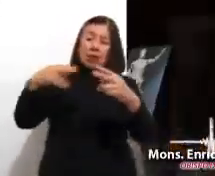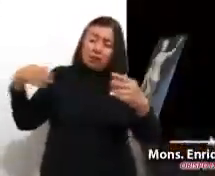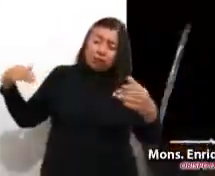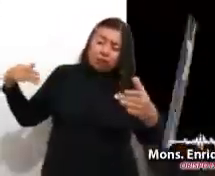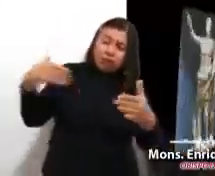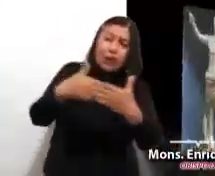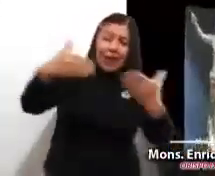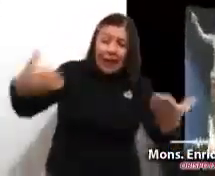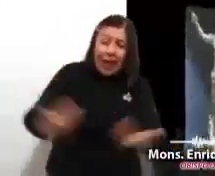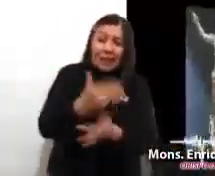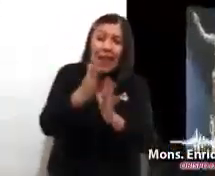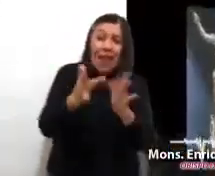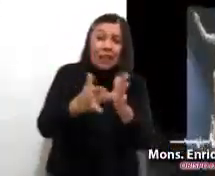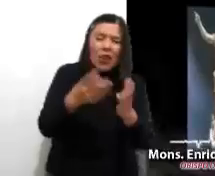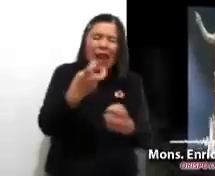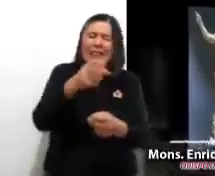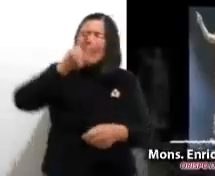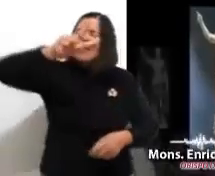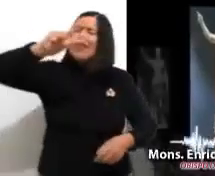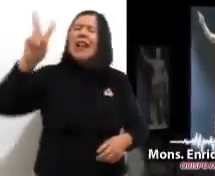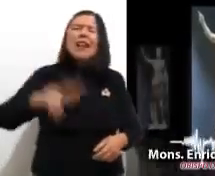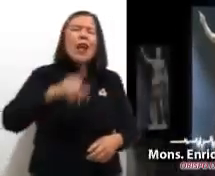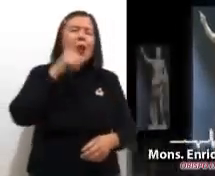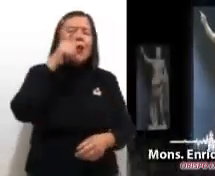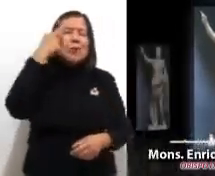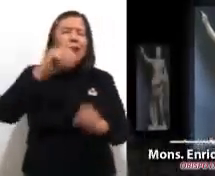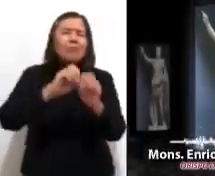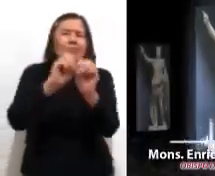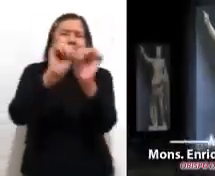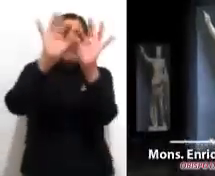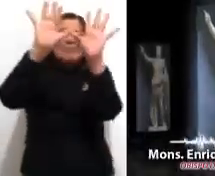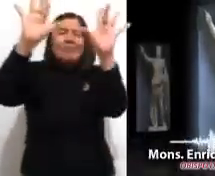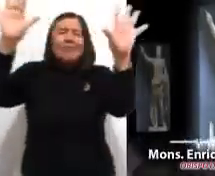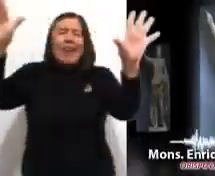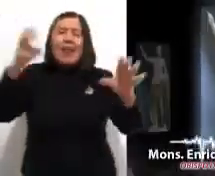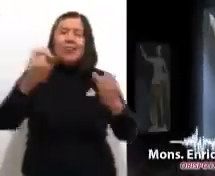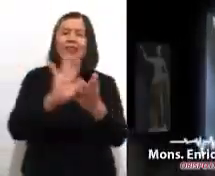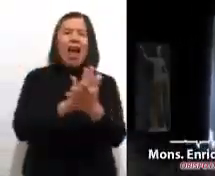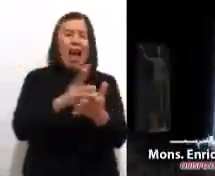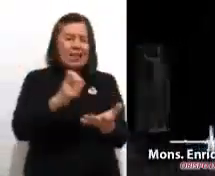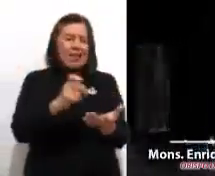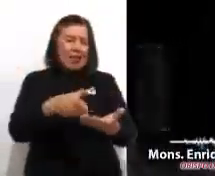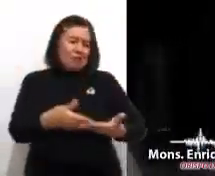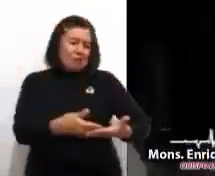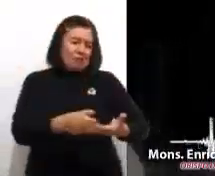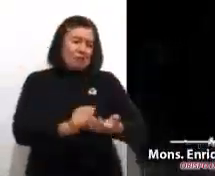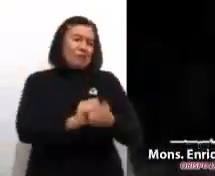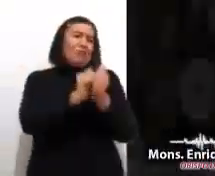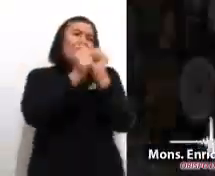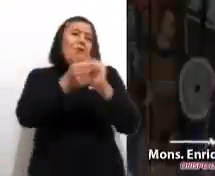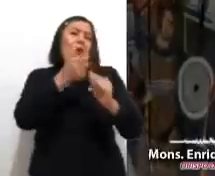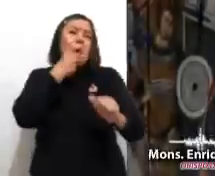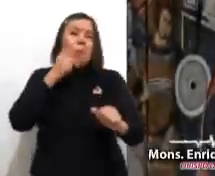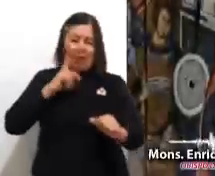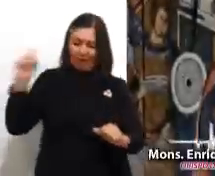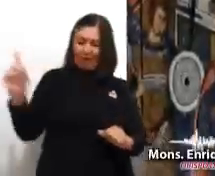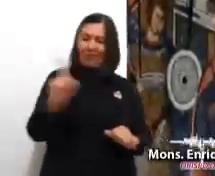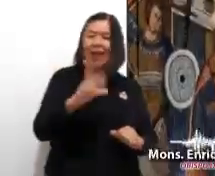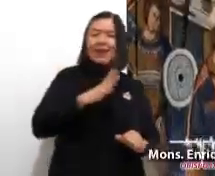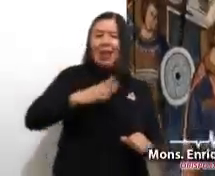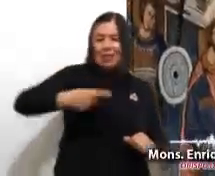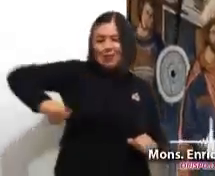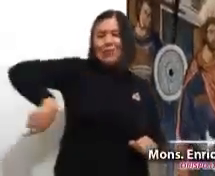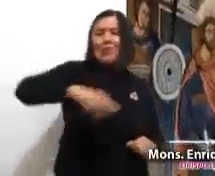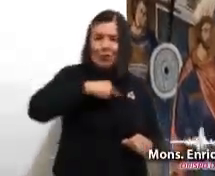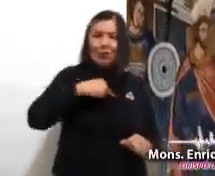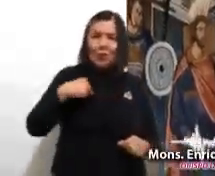que es la luz verdadera que ilumina a todo hombre que viene a este mundo, se hace hombre y habita en medio de nosotros.